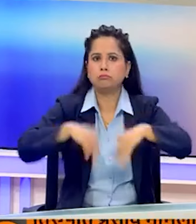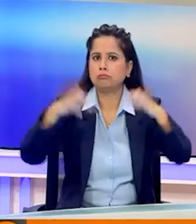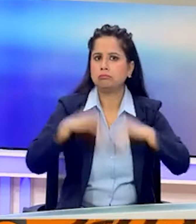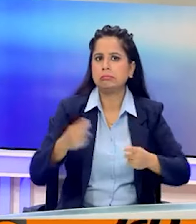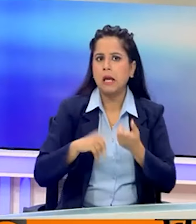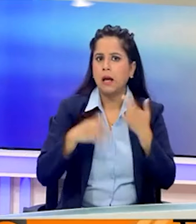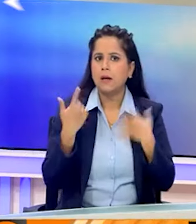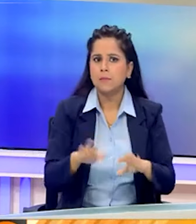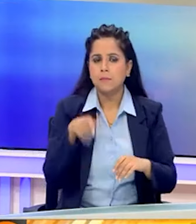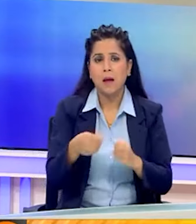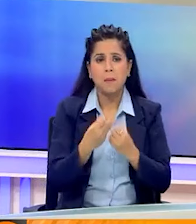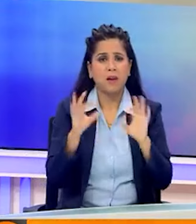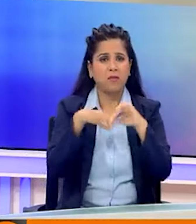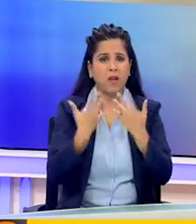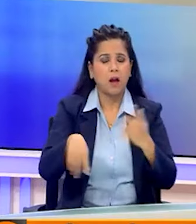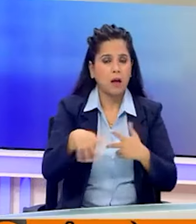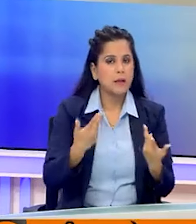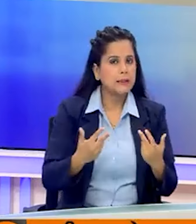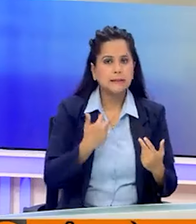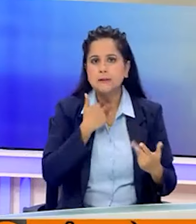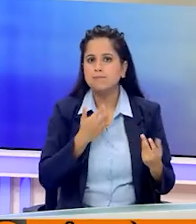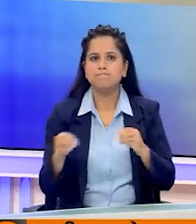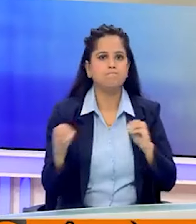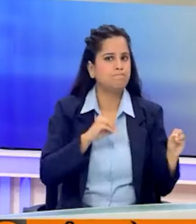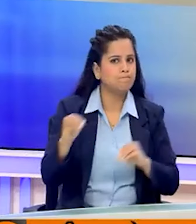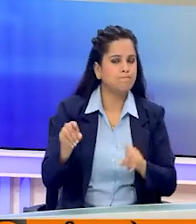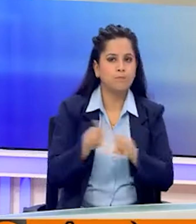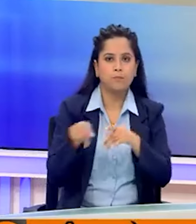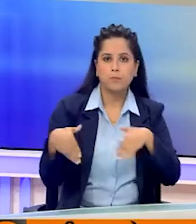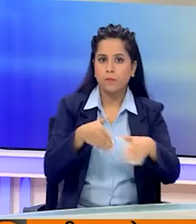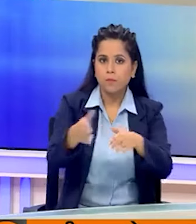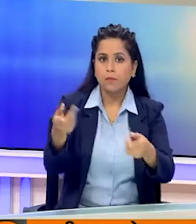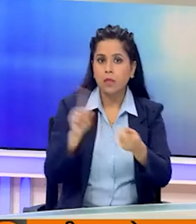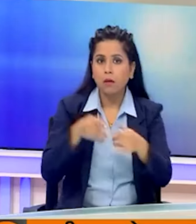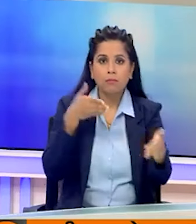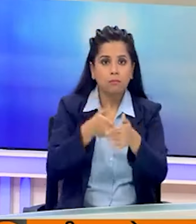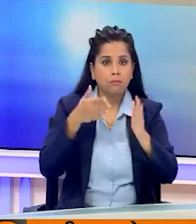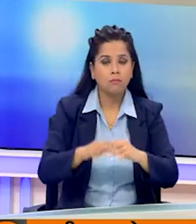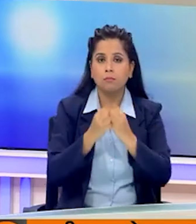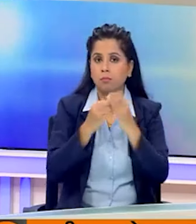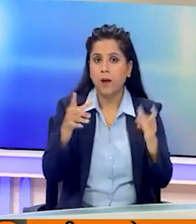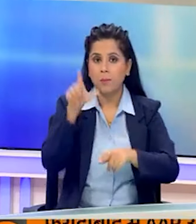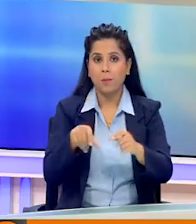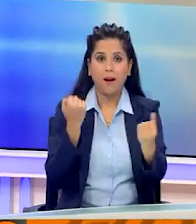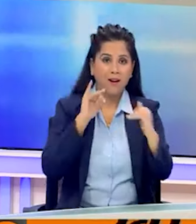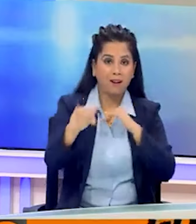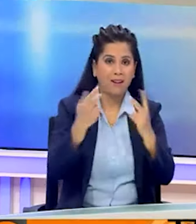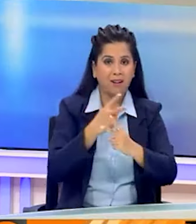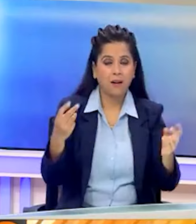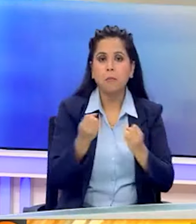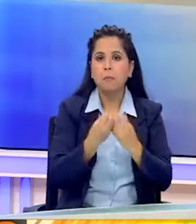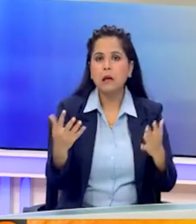जिससे सैकडों परिवारों को विस्था पित होना पड़ा। तवहीं सडकों के बादित होने की वजह से हजारों यात्री अलग-अलग